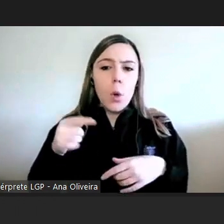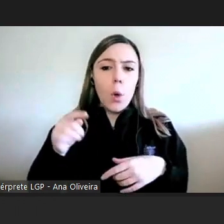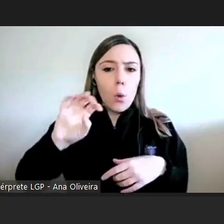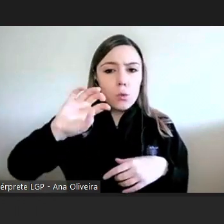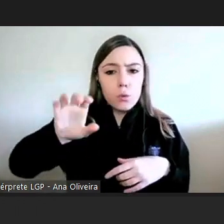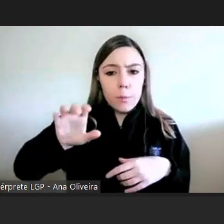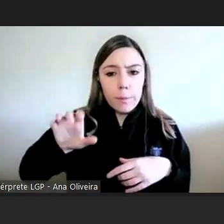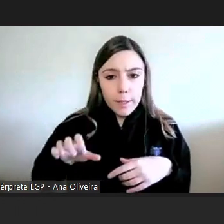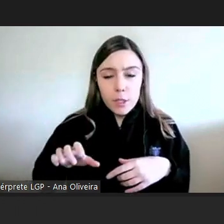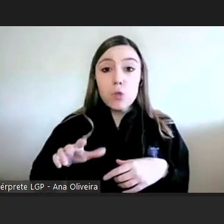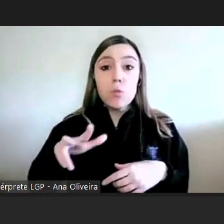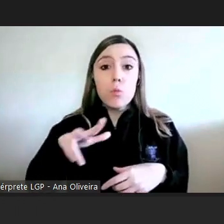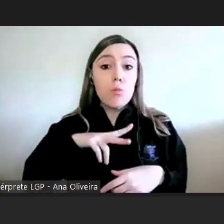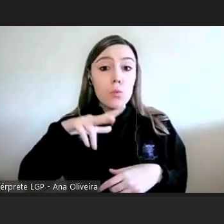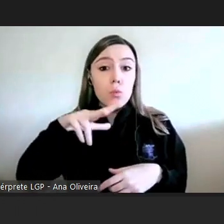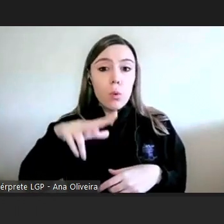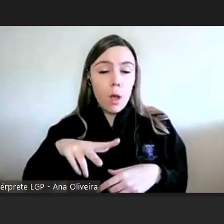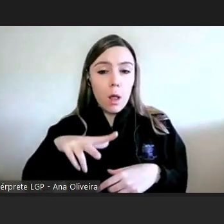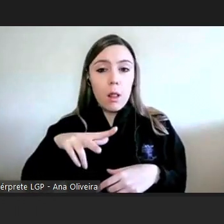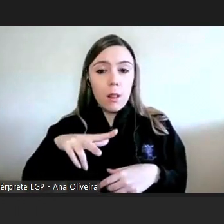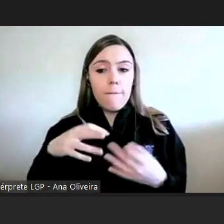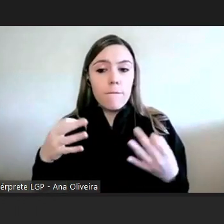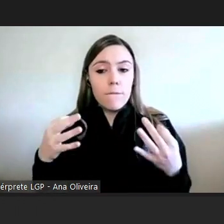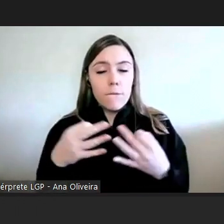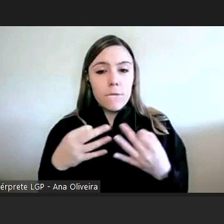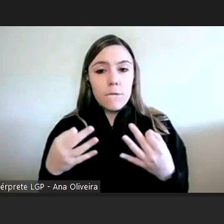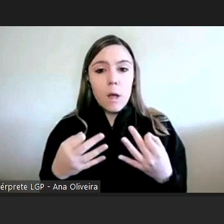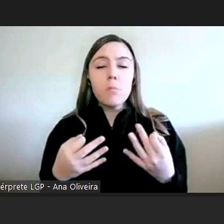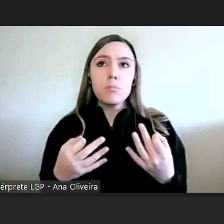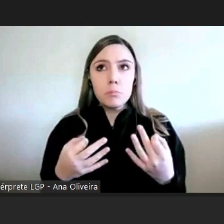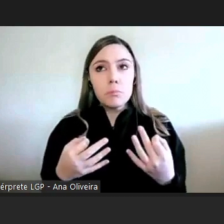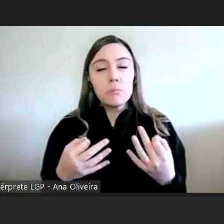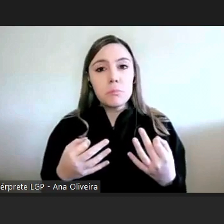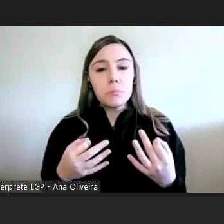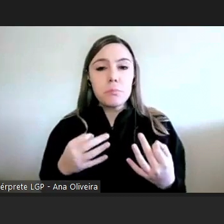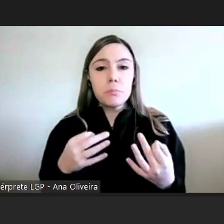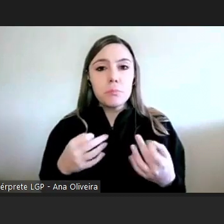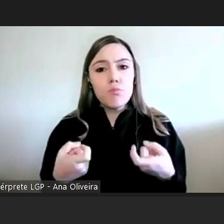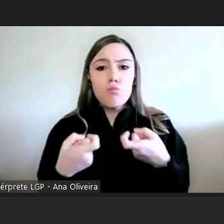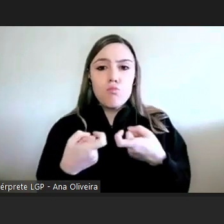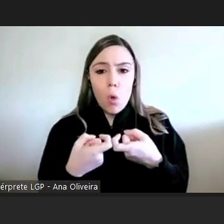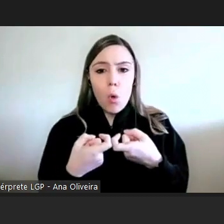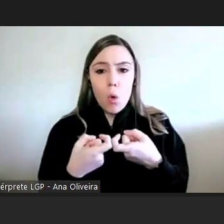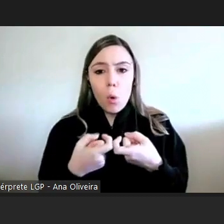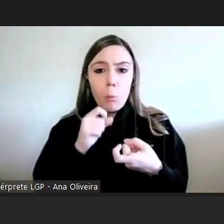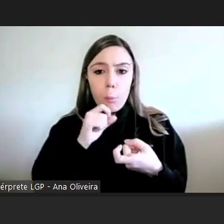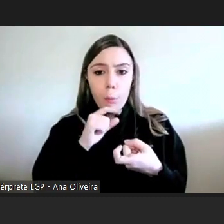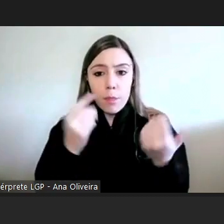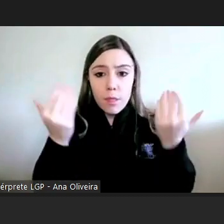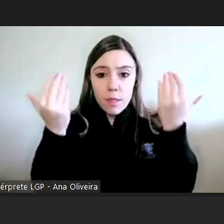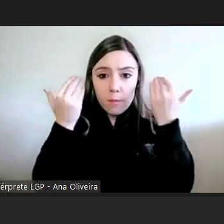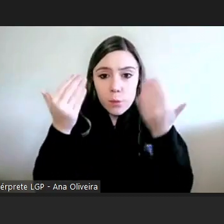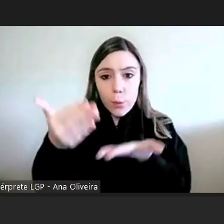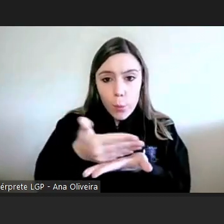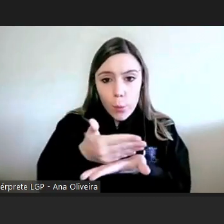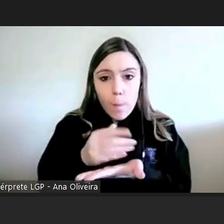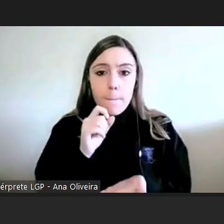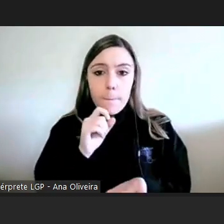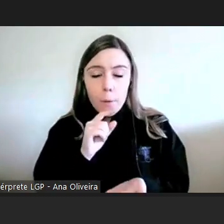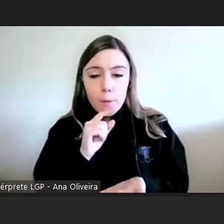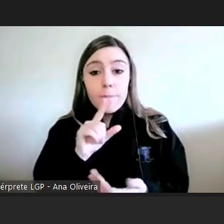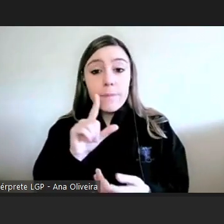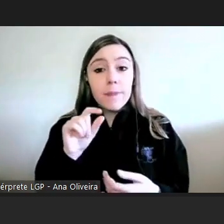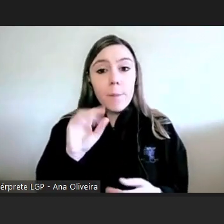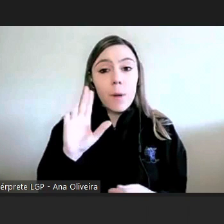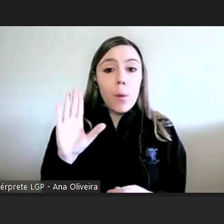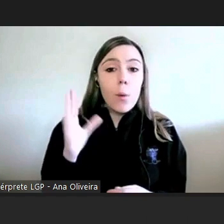que Portugal se pode rever e que pode recolher informação especialmente quando estão em causa